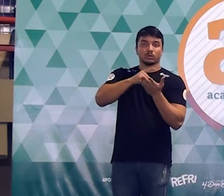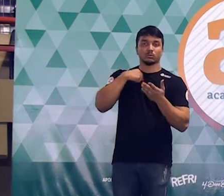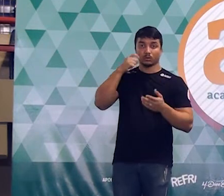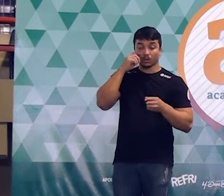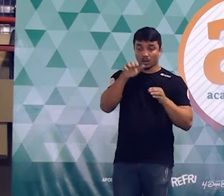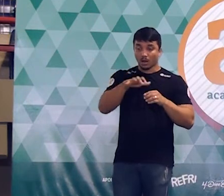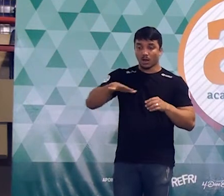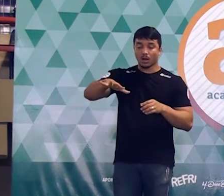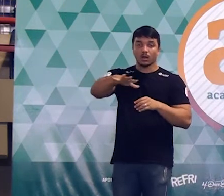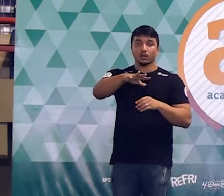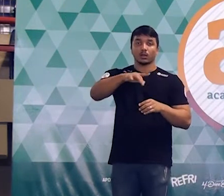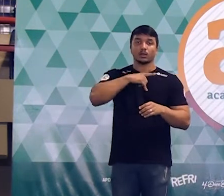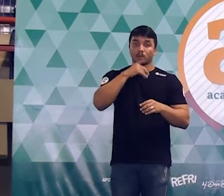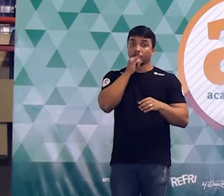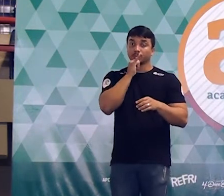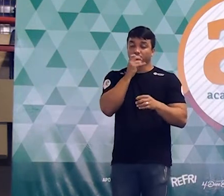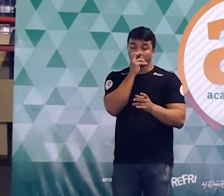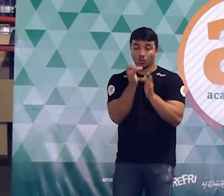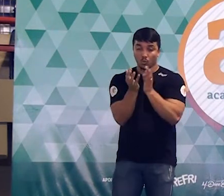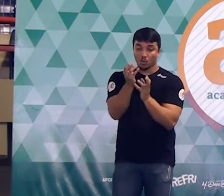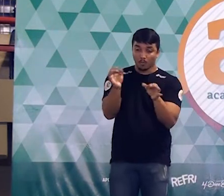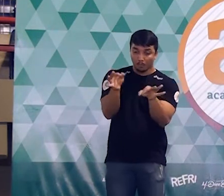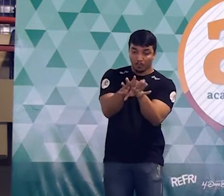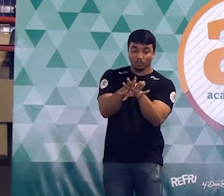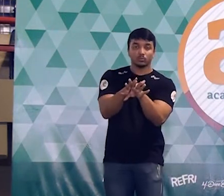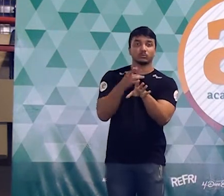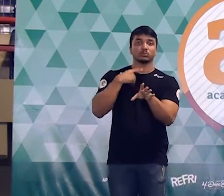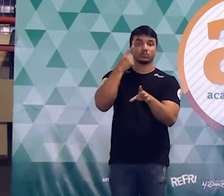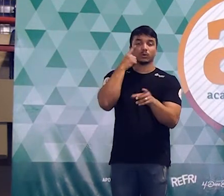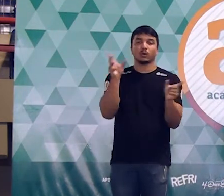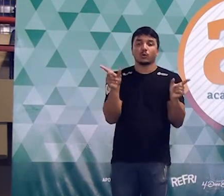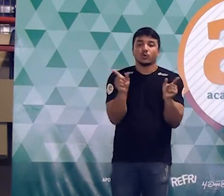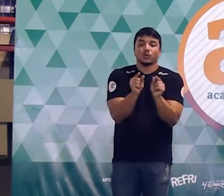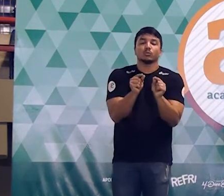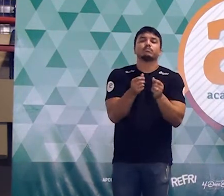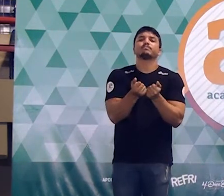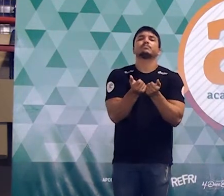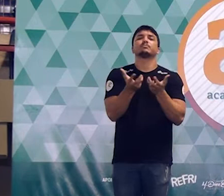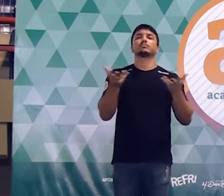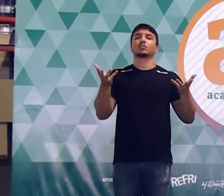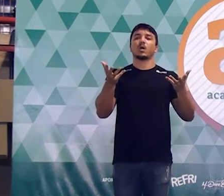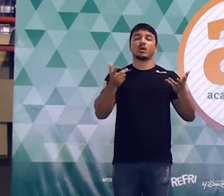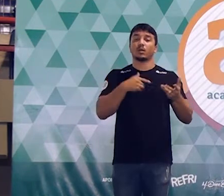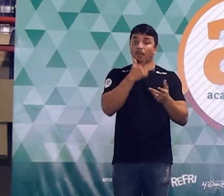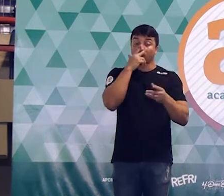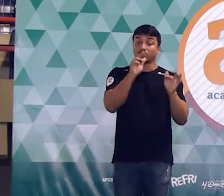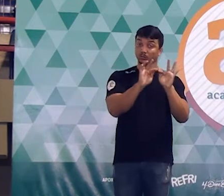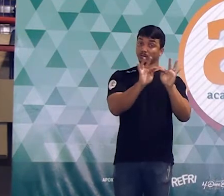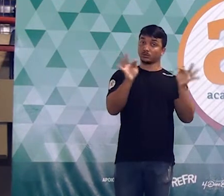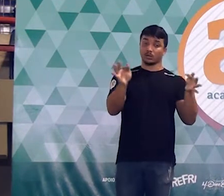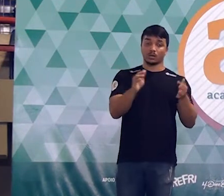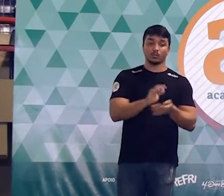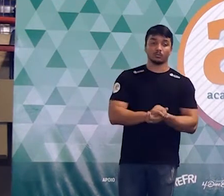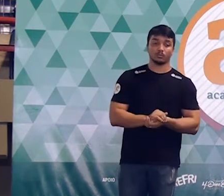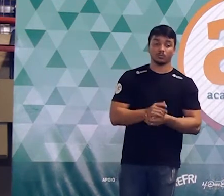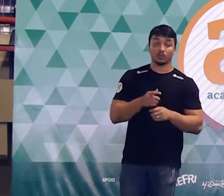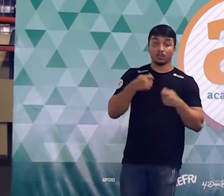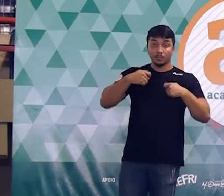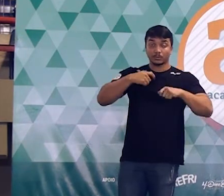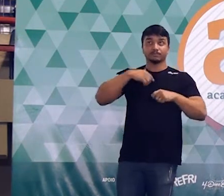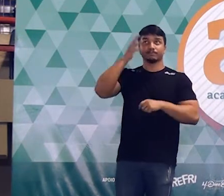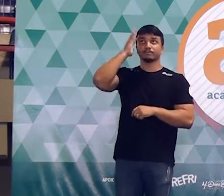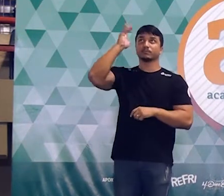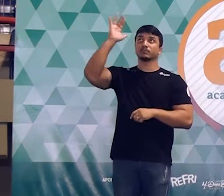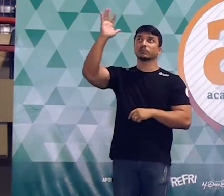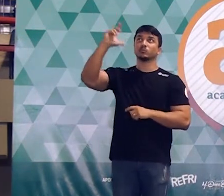dessa peça, após o cozimento, ela ficou reduzida em quanto? Então, a questão que relativamente simples. O é que a gente precisa imaginar?